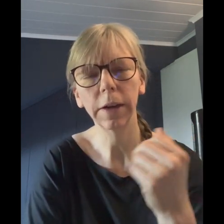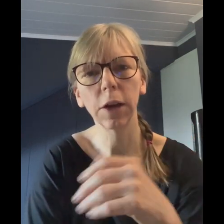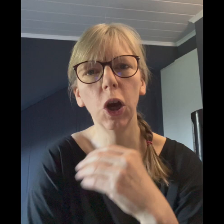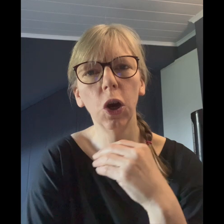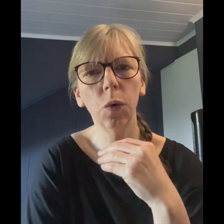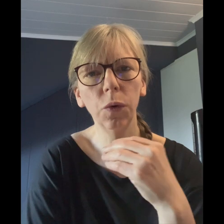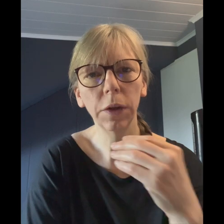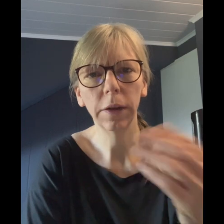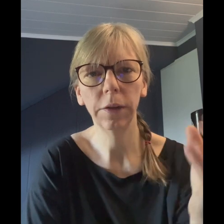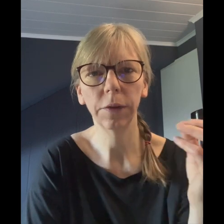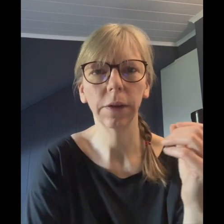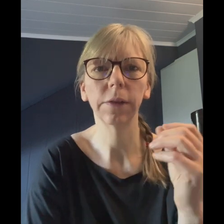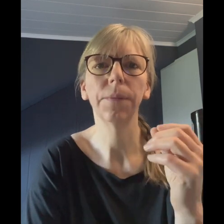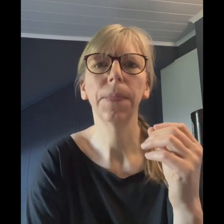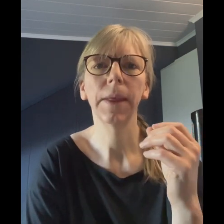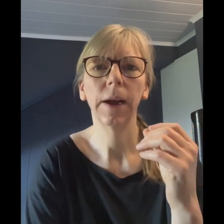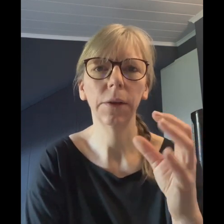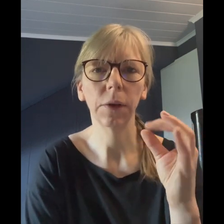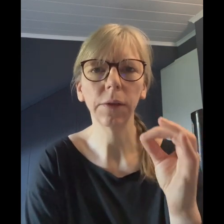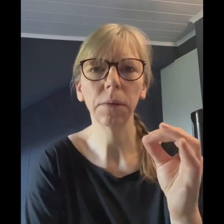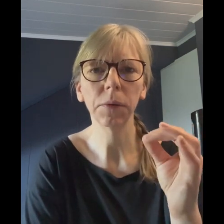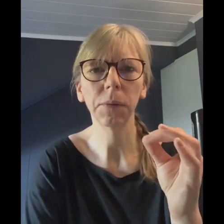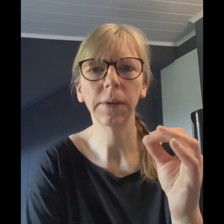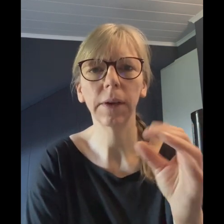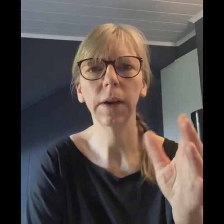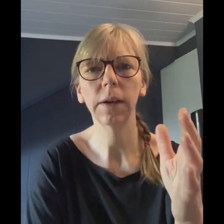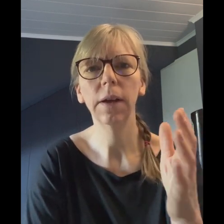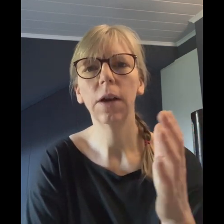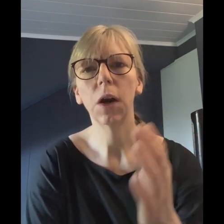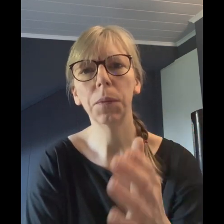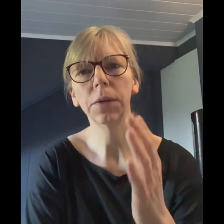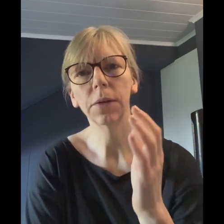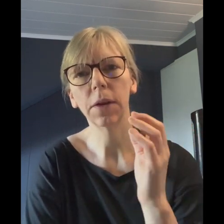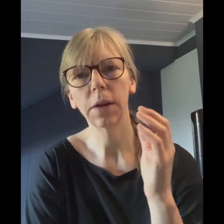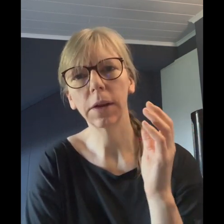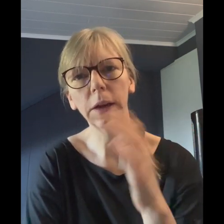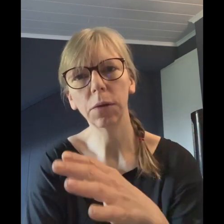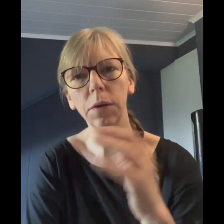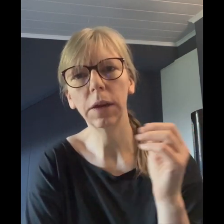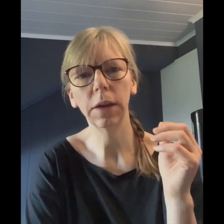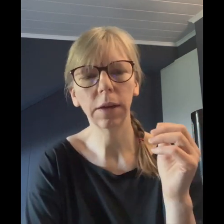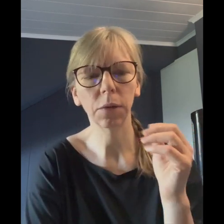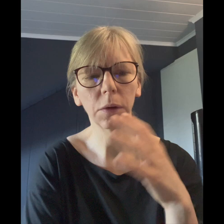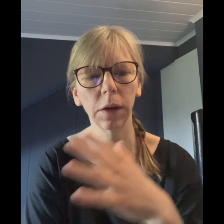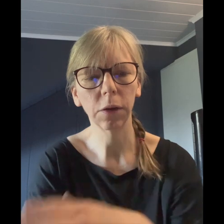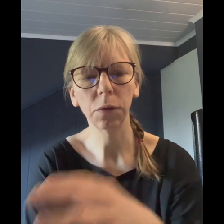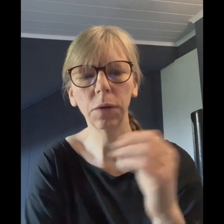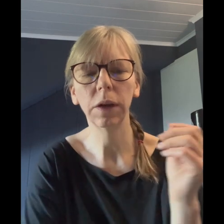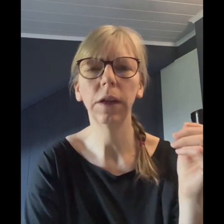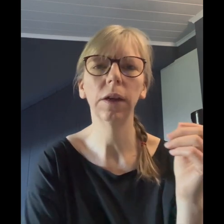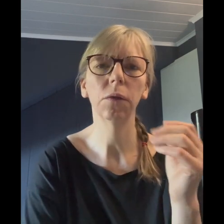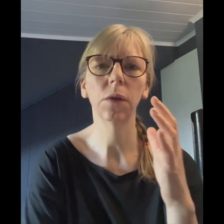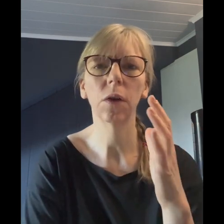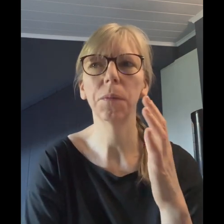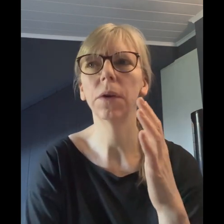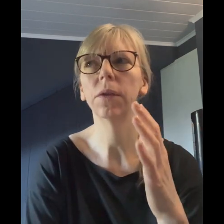und hilft das? Also erstmal muss man sagen, ob es Keto-Diät oder Keton-Diät oder ob es